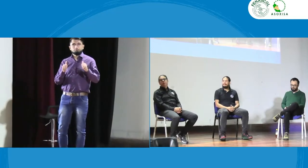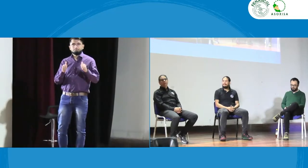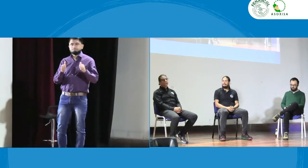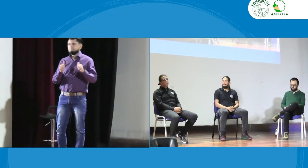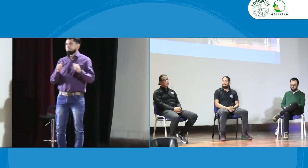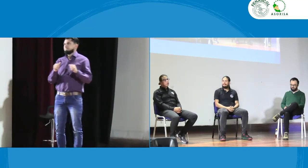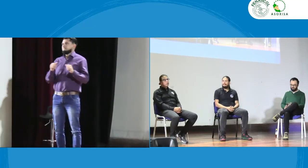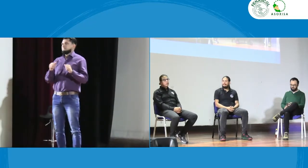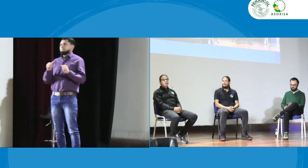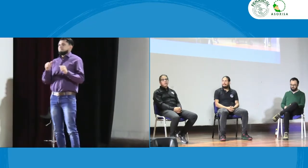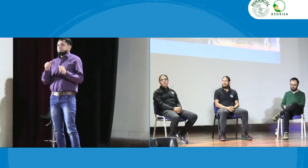bien